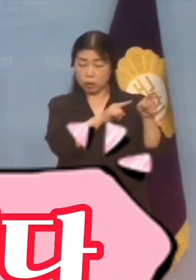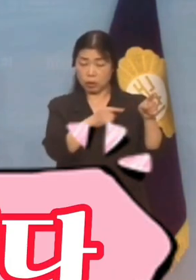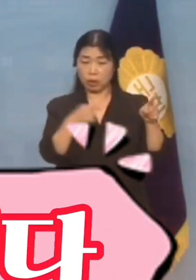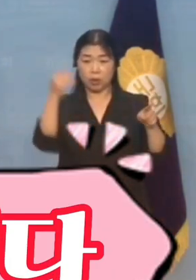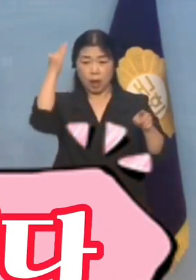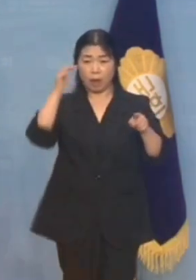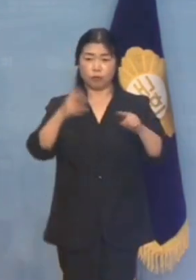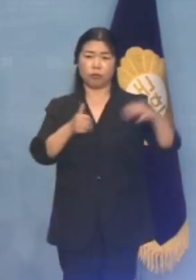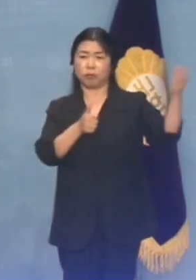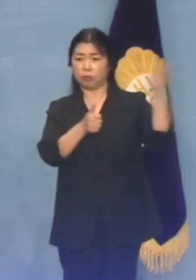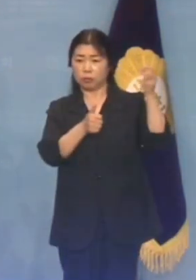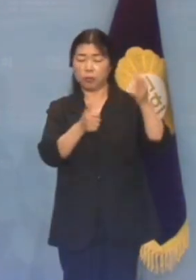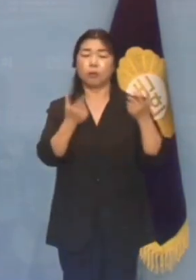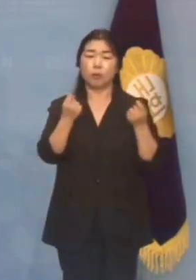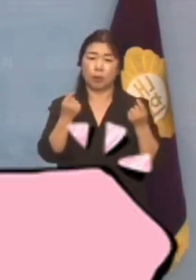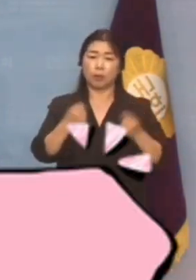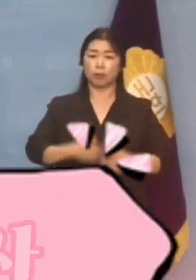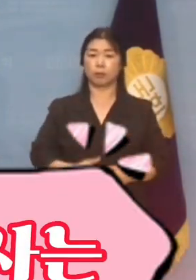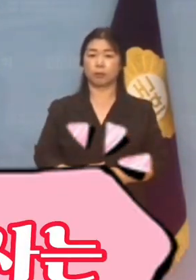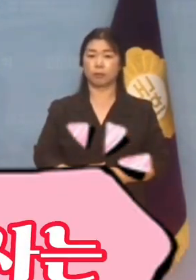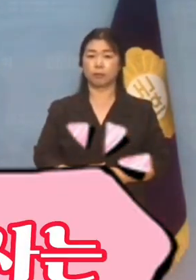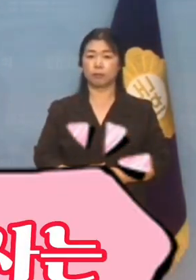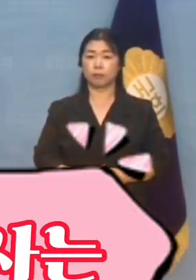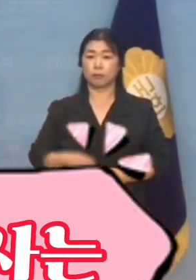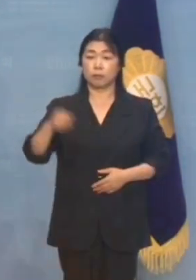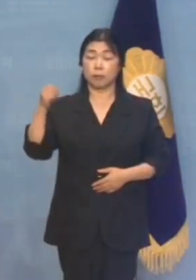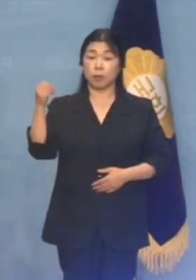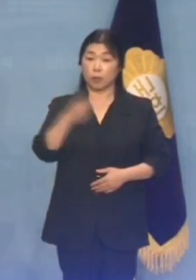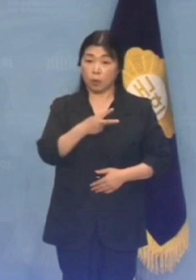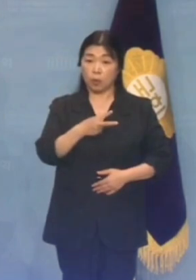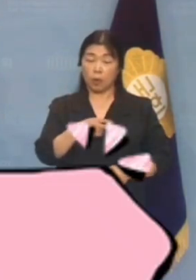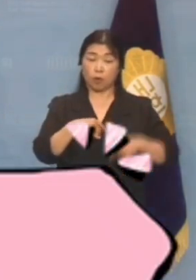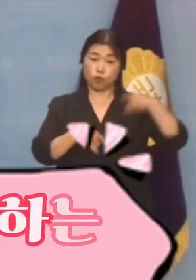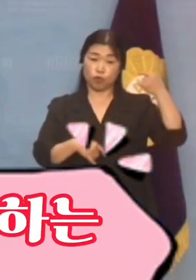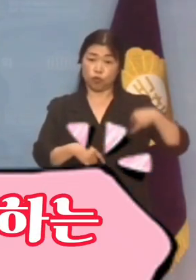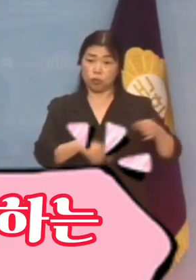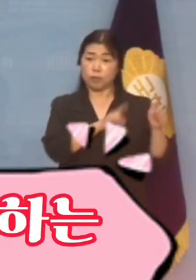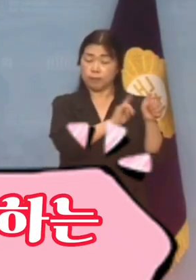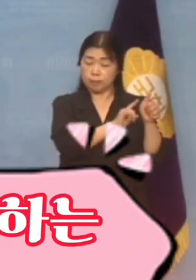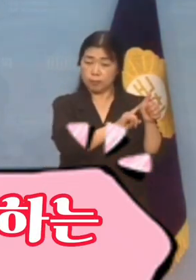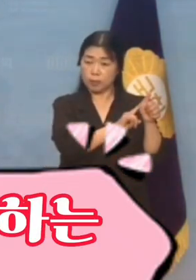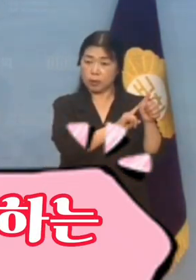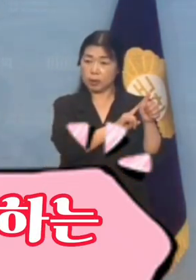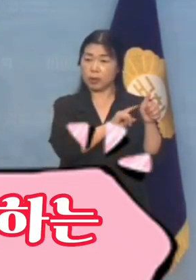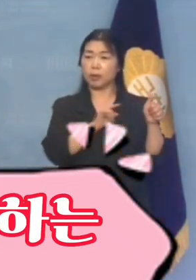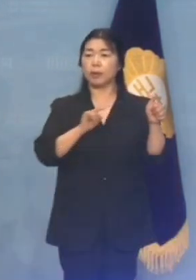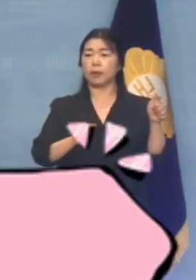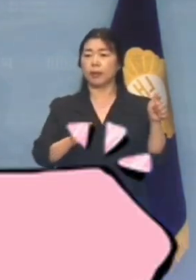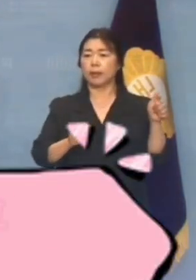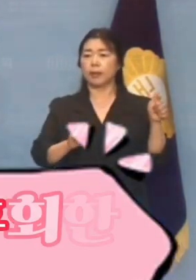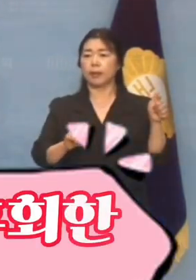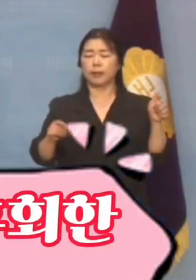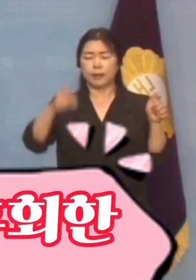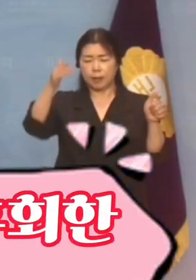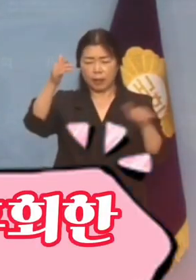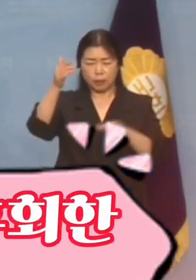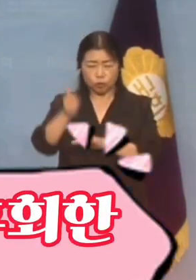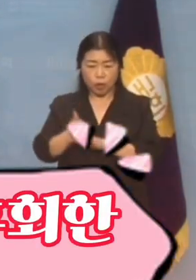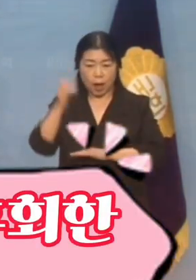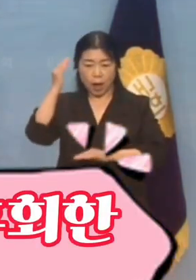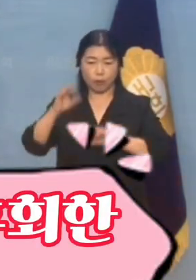거문입니다. 심지어 싱 대사는 중국 패배를 베팅하는 이들이 나중에